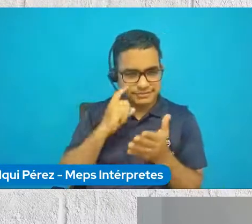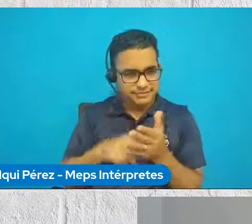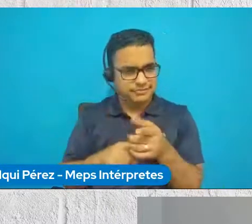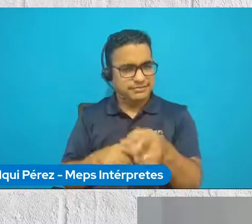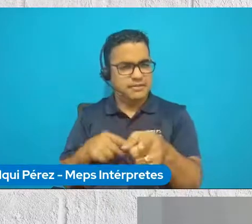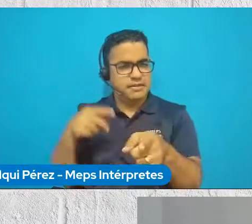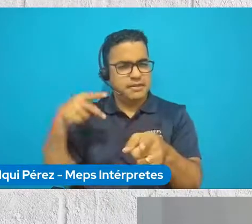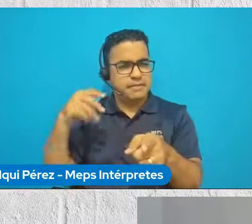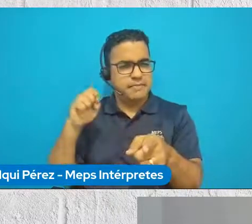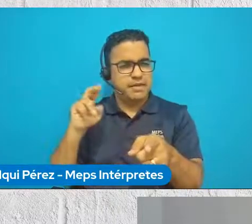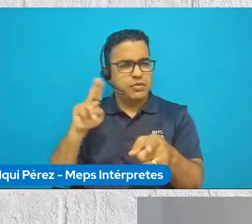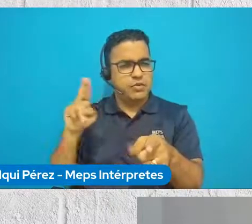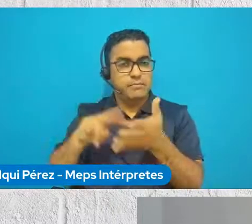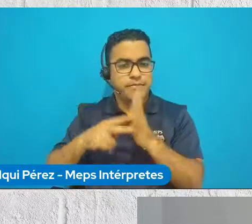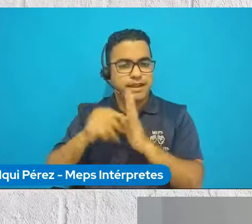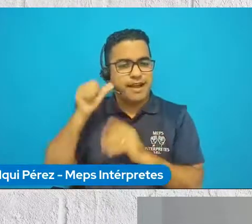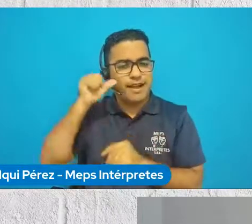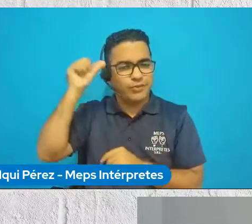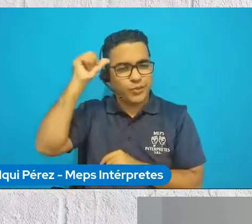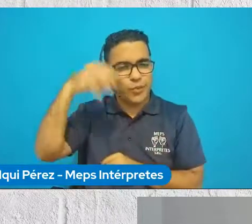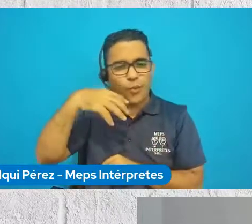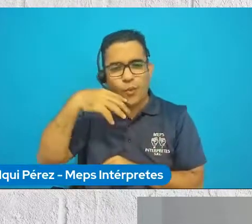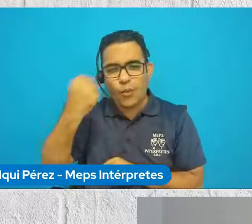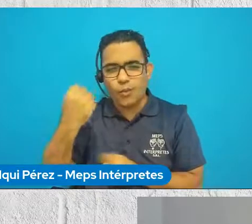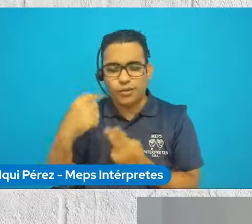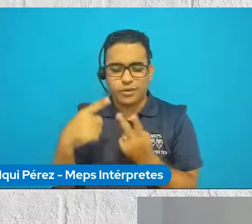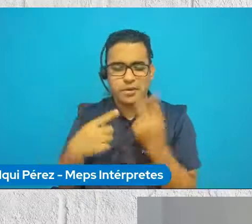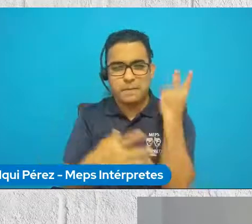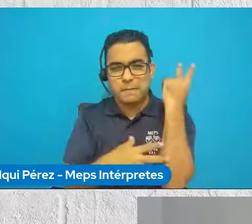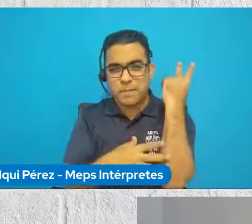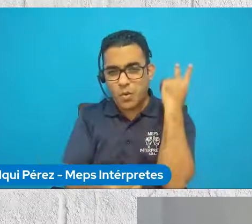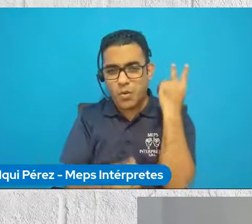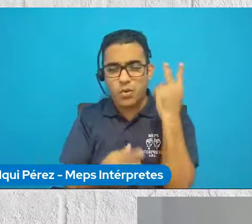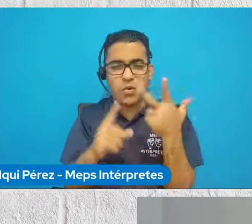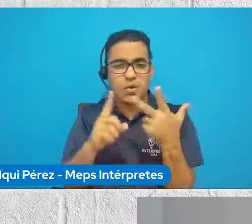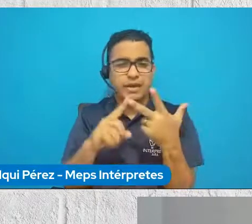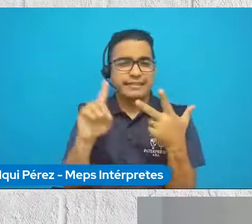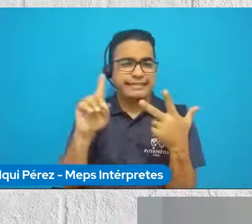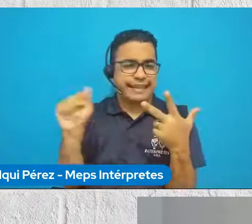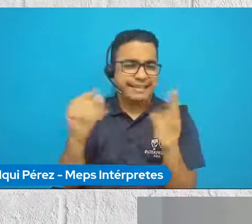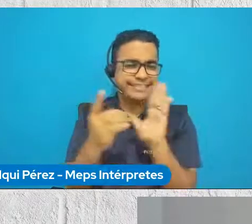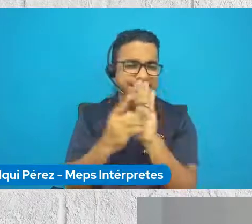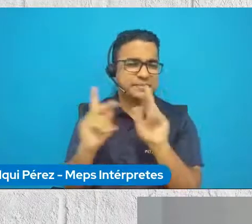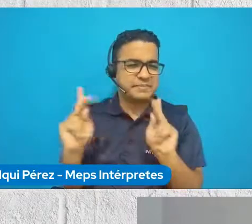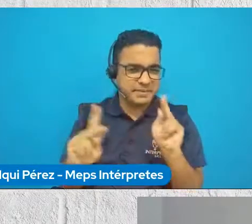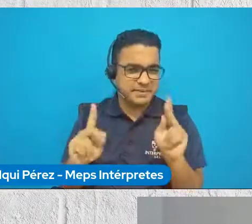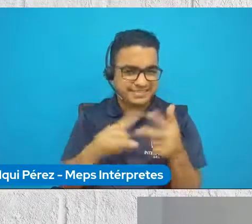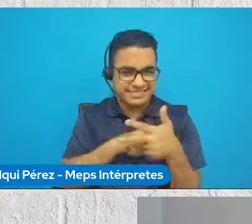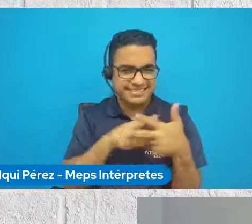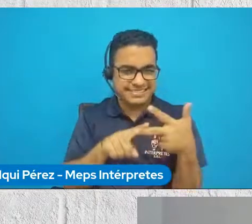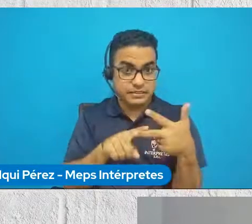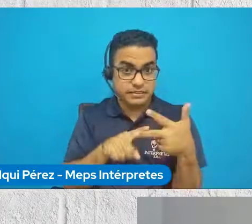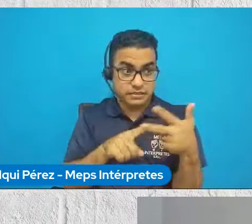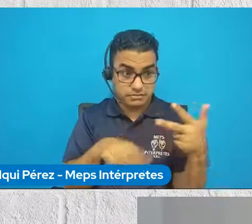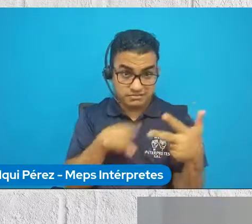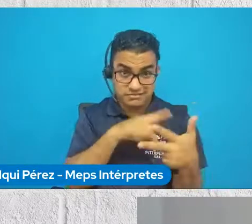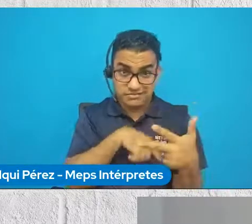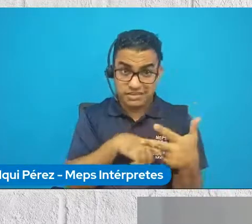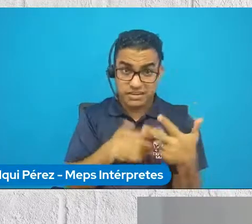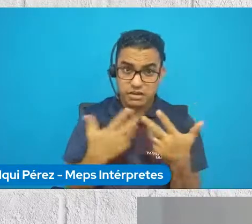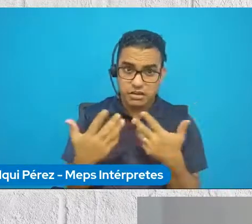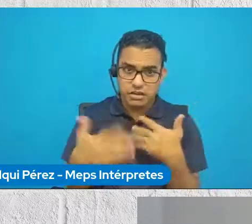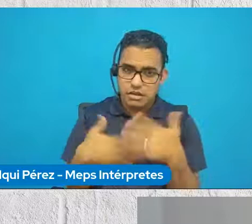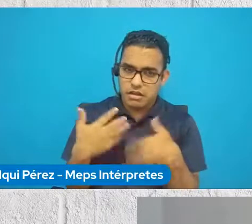son adultos mayores en situación de pobreza y pobreza extrema y personas con discapacidad, ¿cómo estas personas pudieron generar